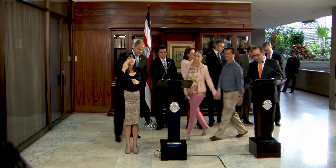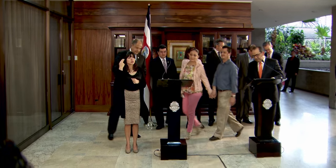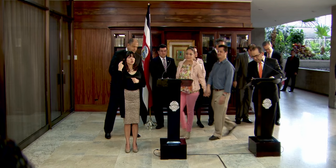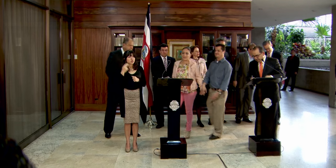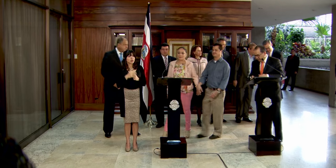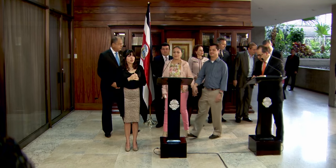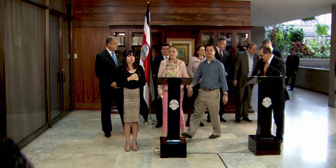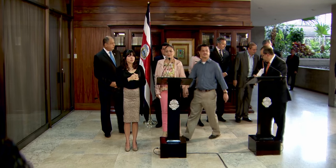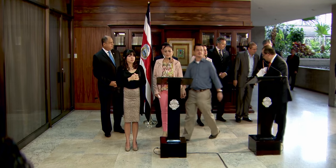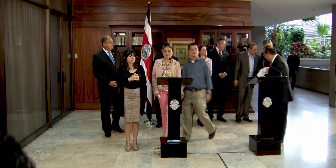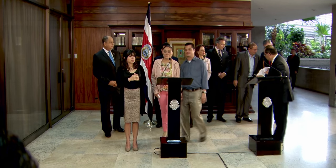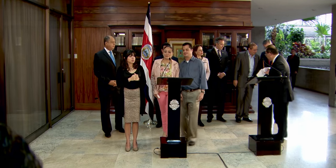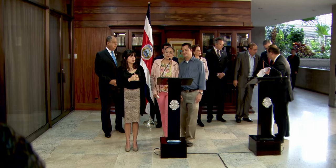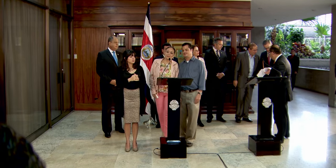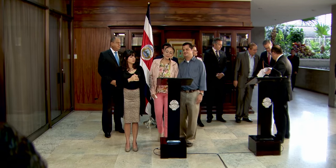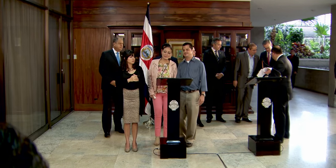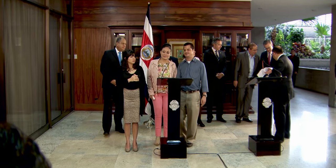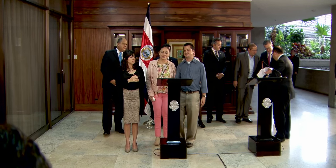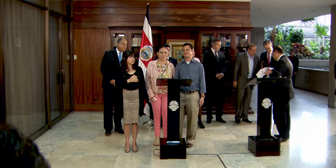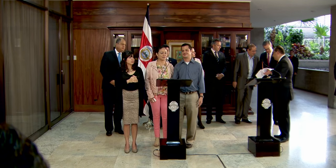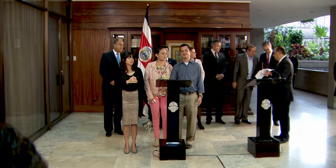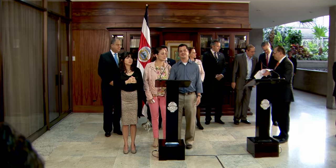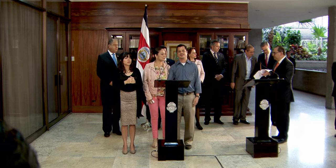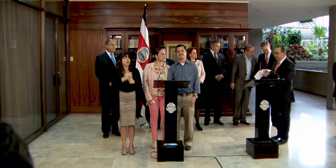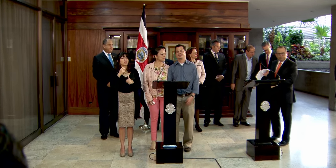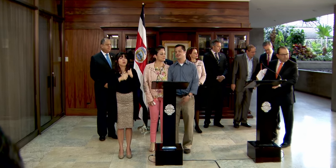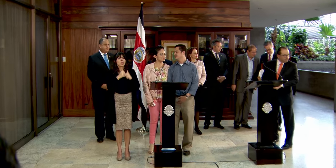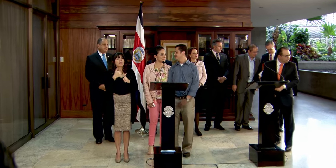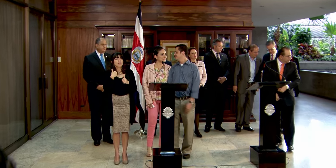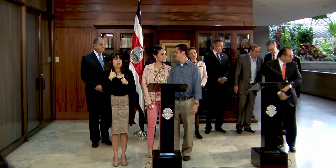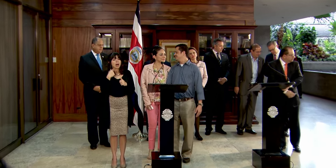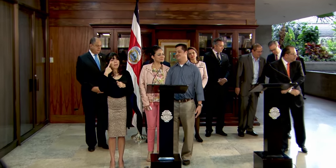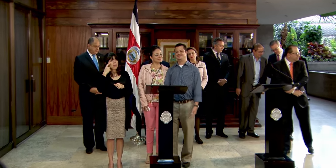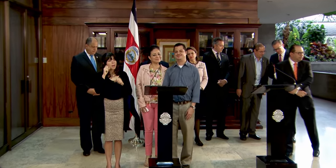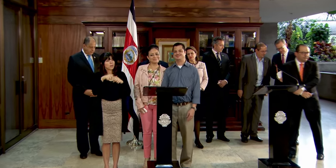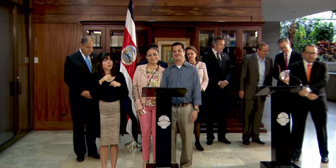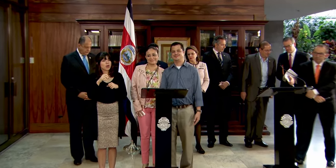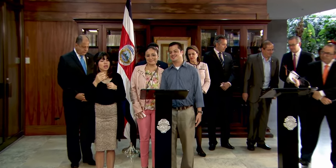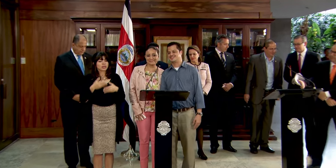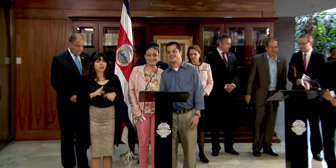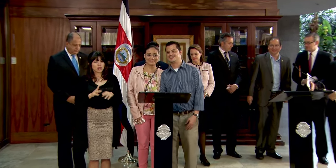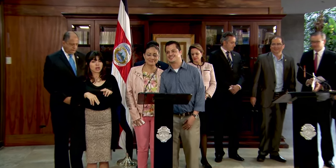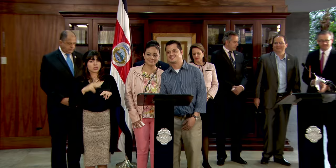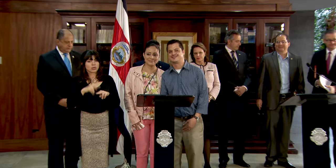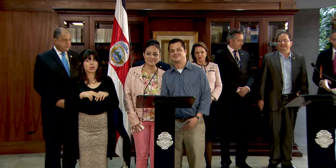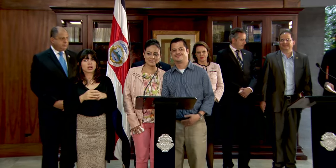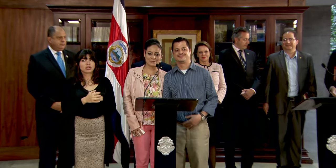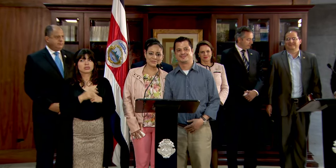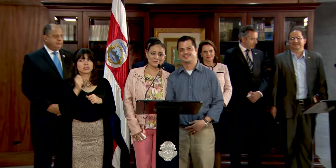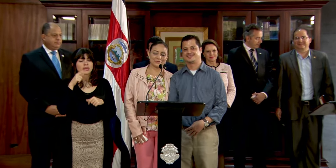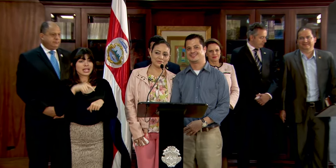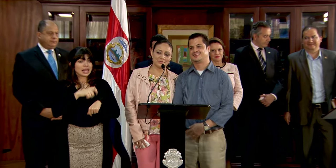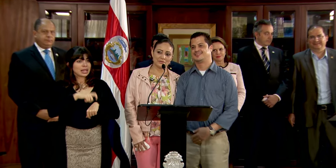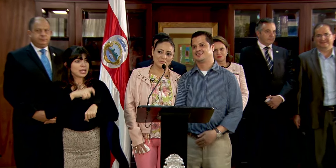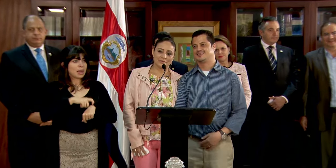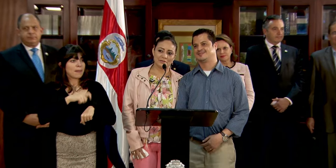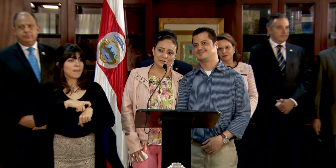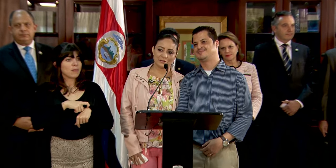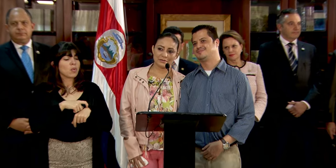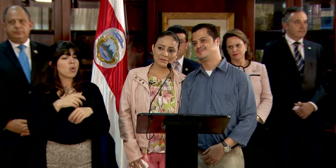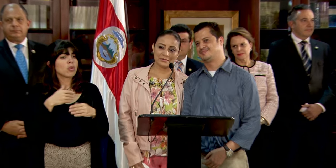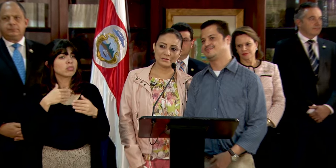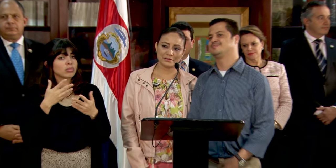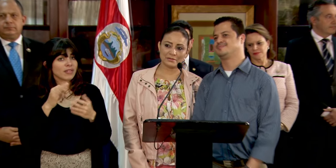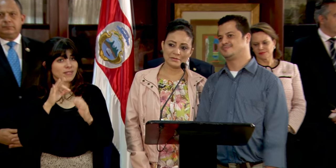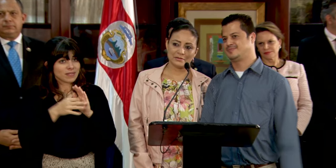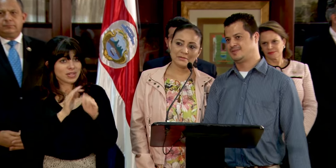verdad, de los problemas que han tenido para tener hijos de manera natural. ¿Se han logrado en este tiempo también someterse a la